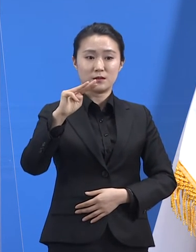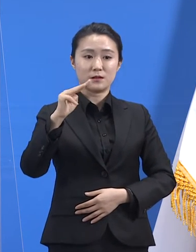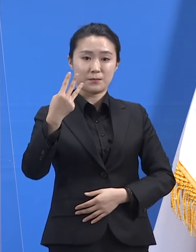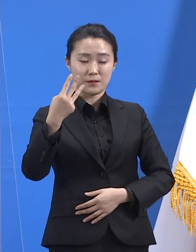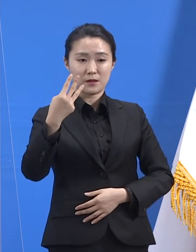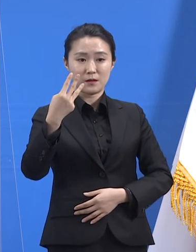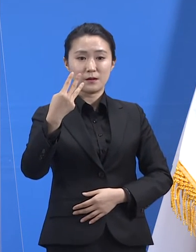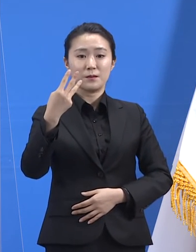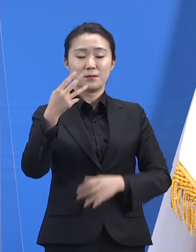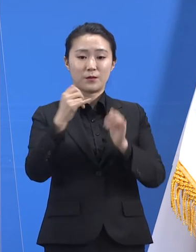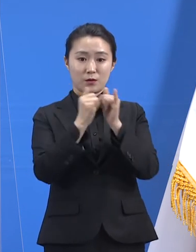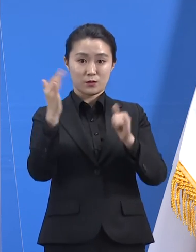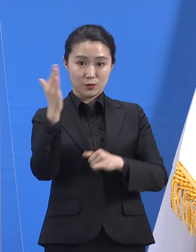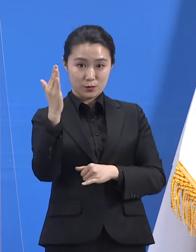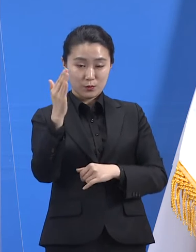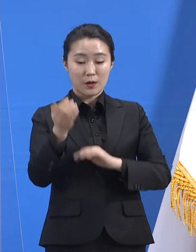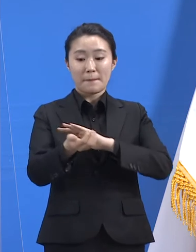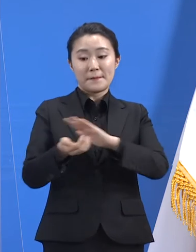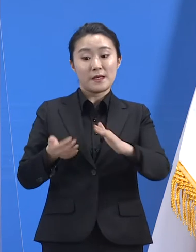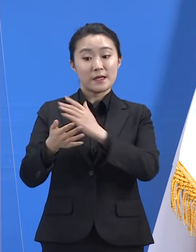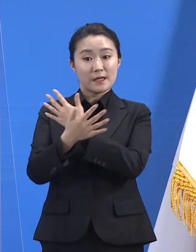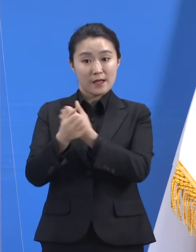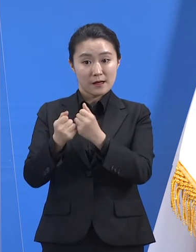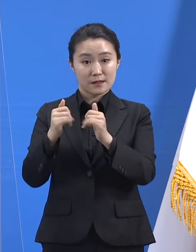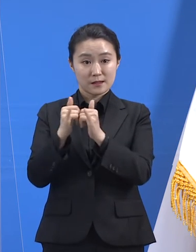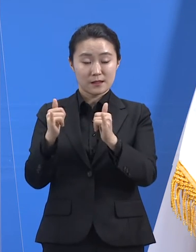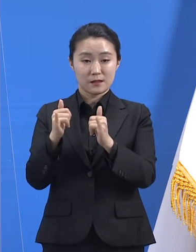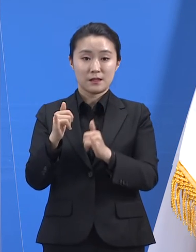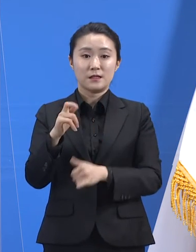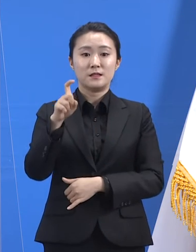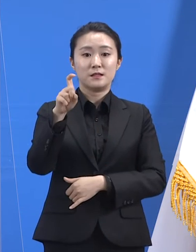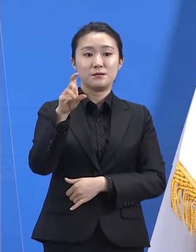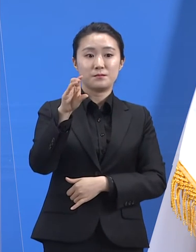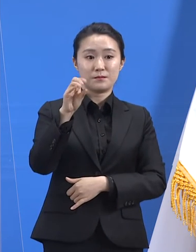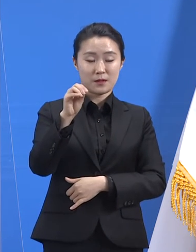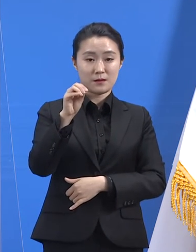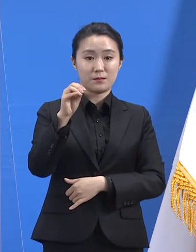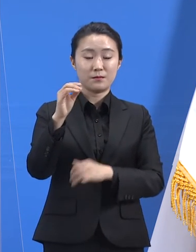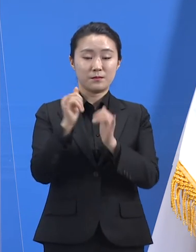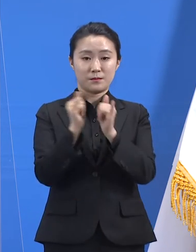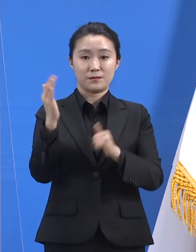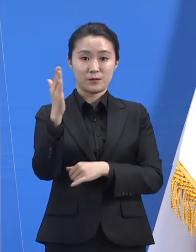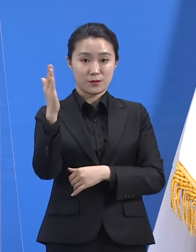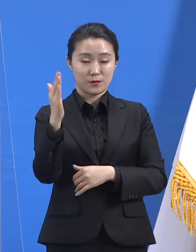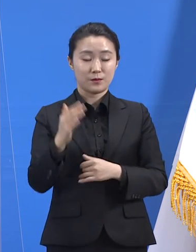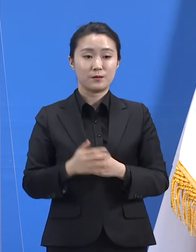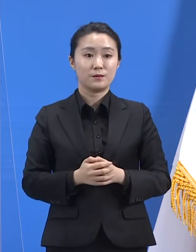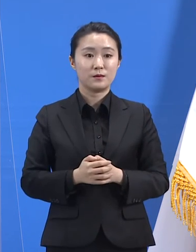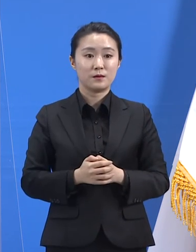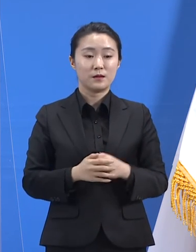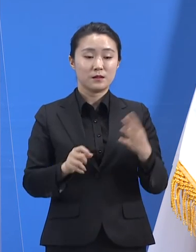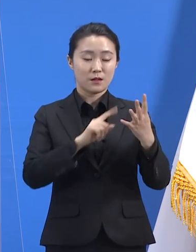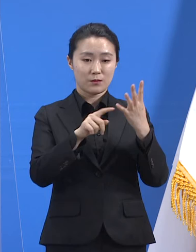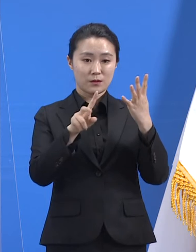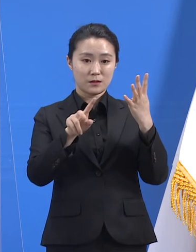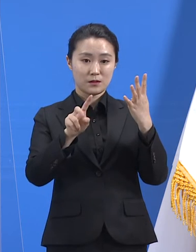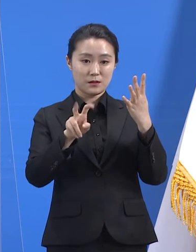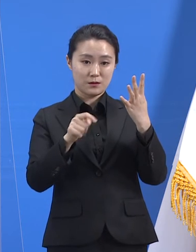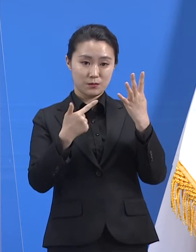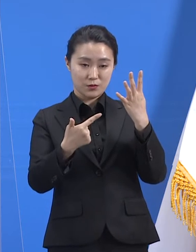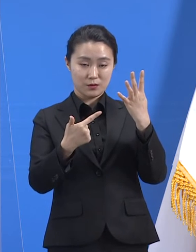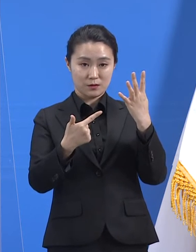사전예약자는 10만 8,667명으로 조사됩니다. 26일 18시 기준